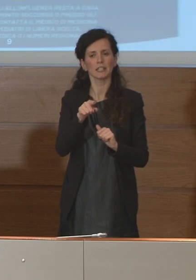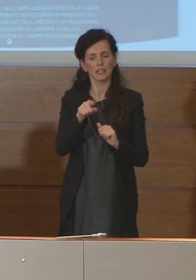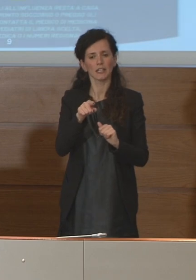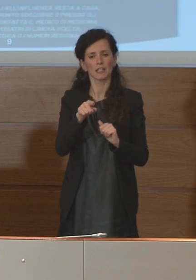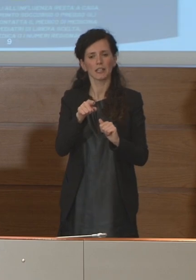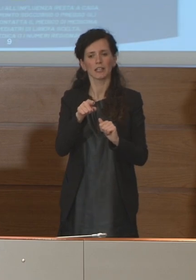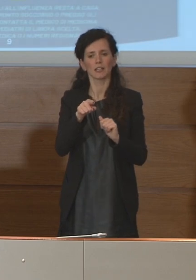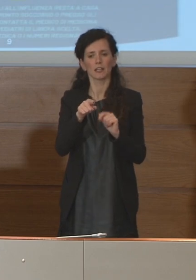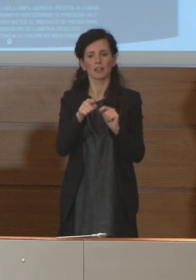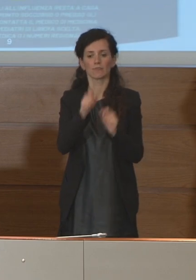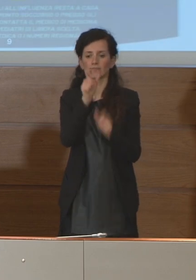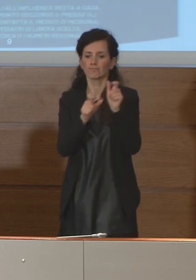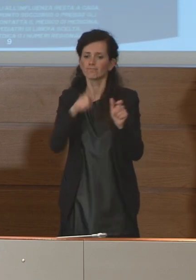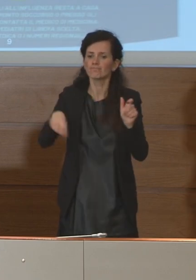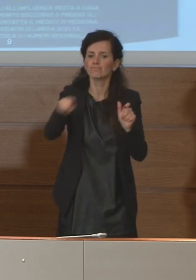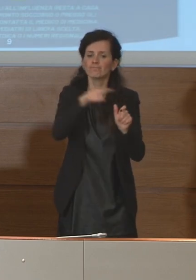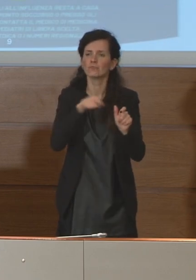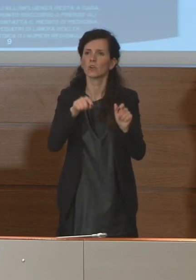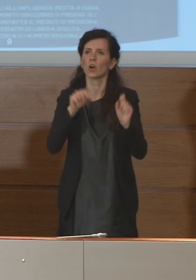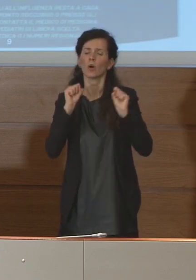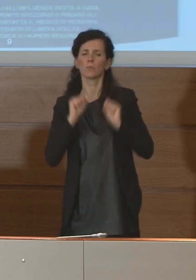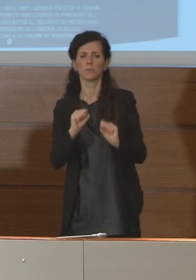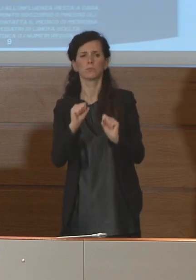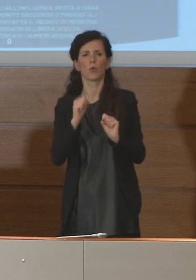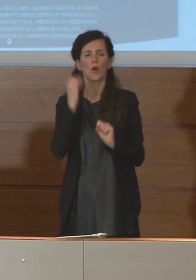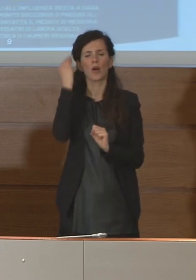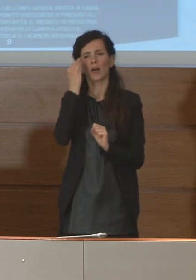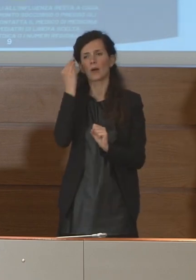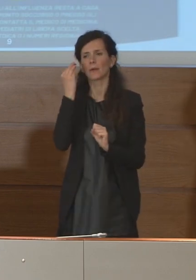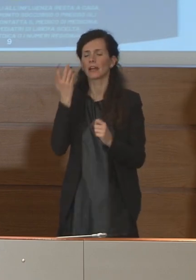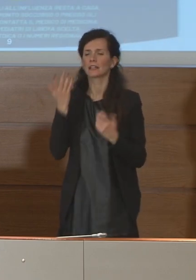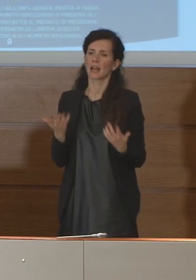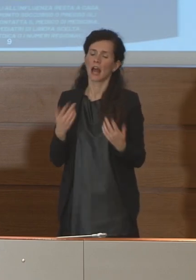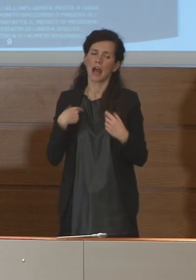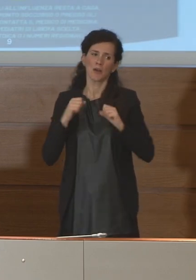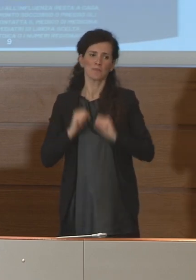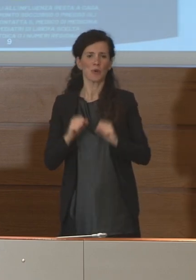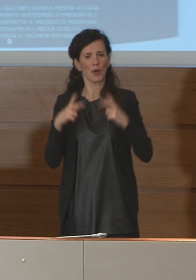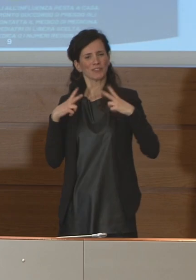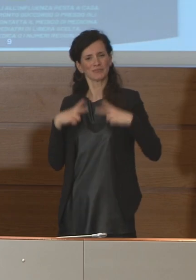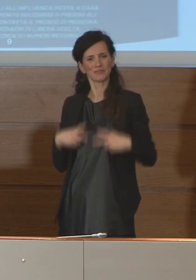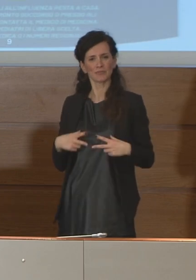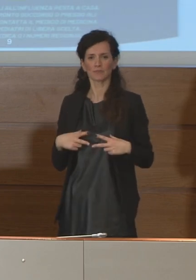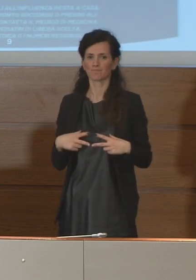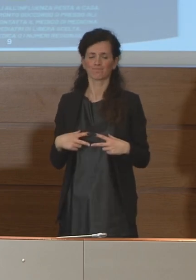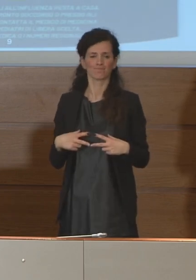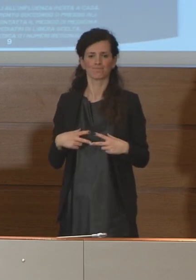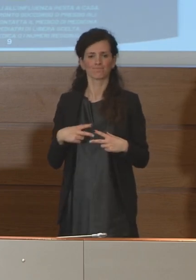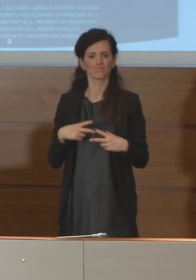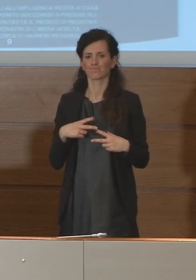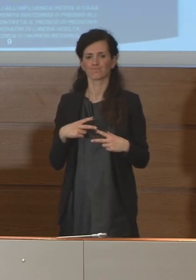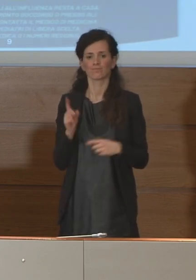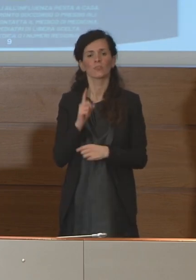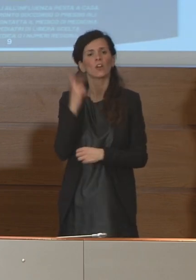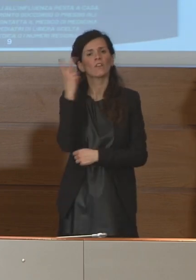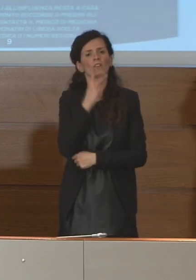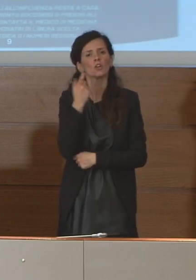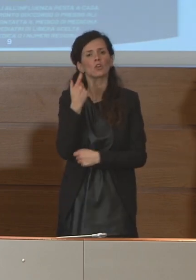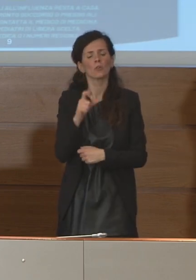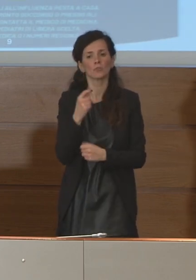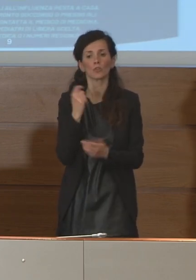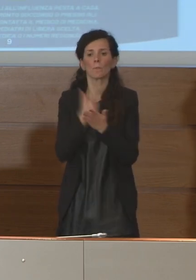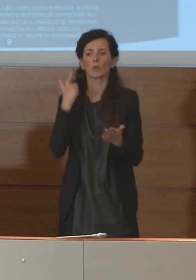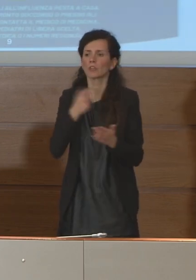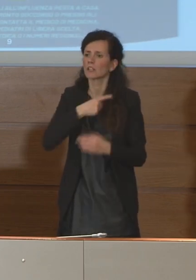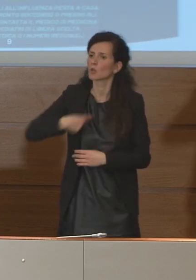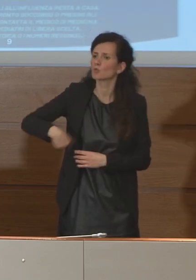possono pensare di poter rilassarsi un po' ma in realtà il problema è adottare queste misure come standard perché ci muoviamo